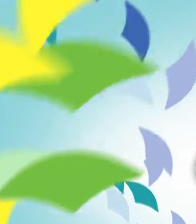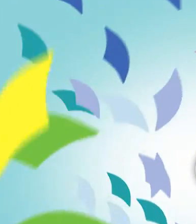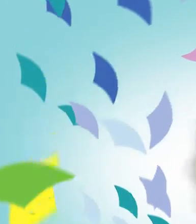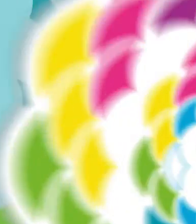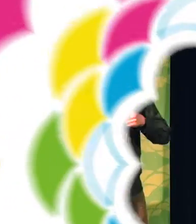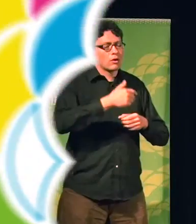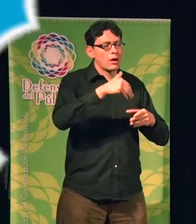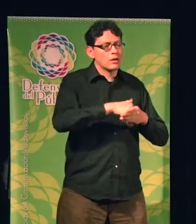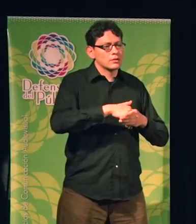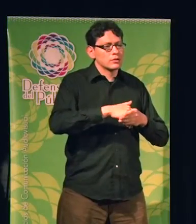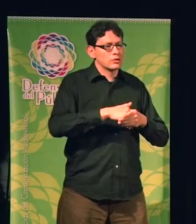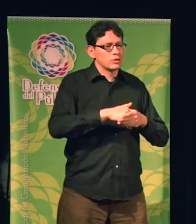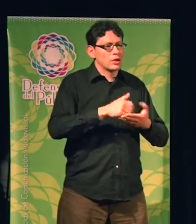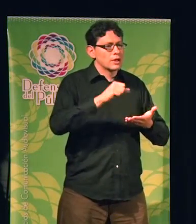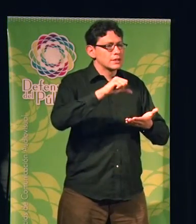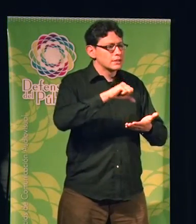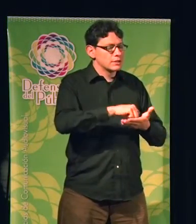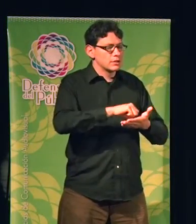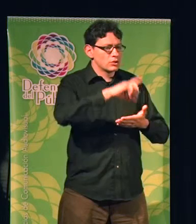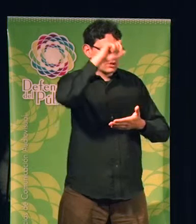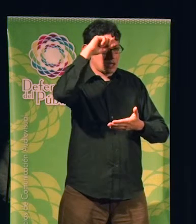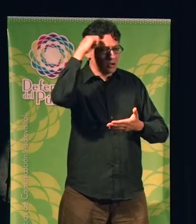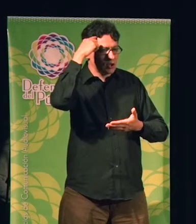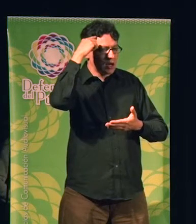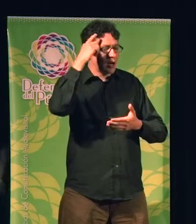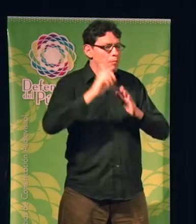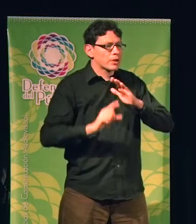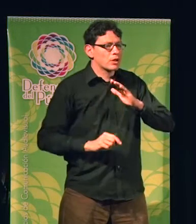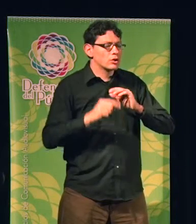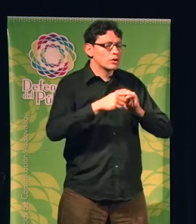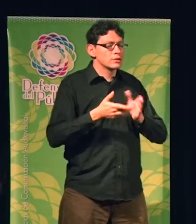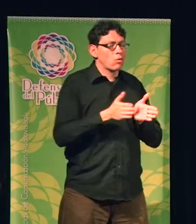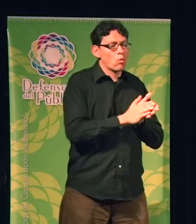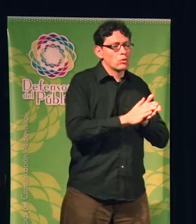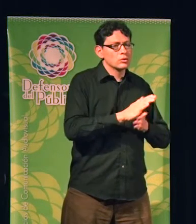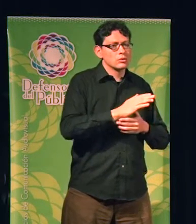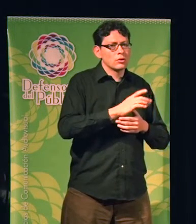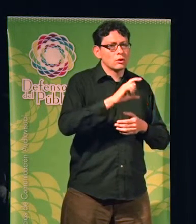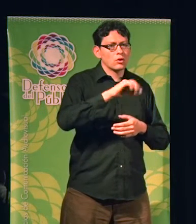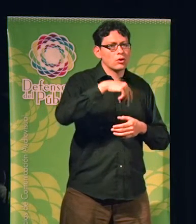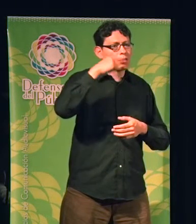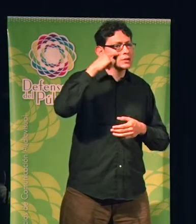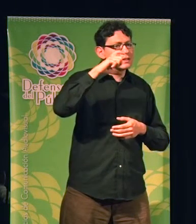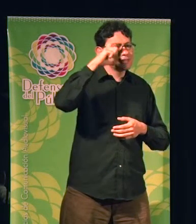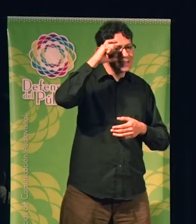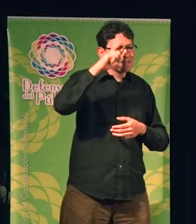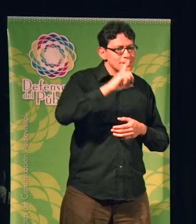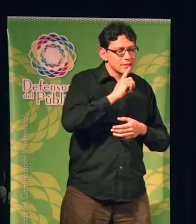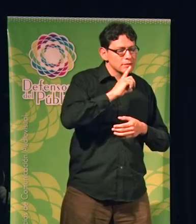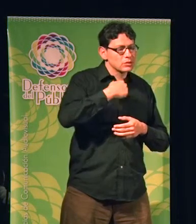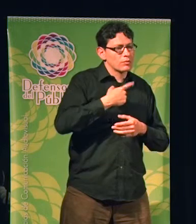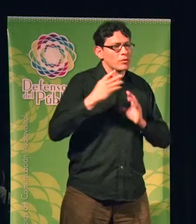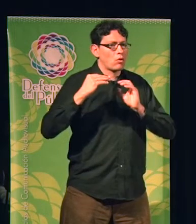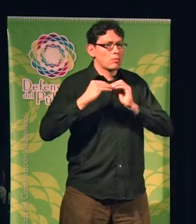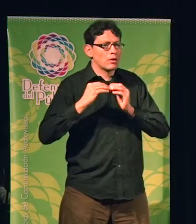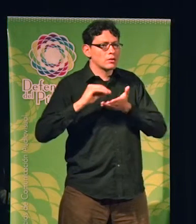El Patagónico, que depende del CONICET, junto con mi compañero Diego, nuestra tarea es comunicar